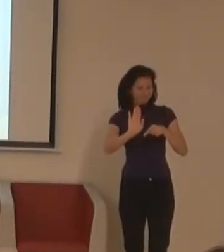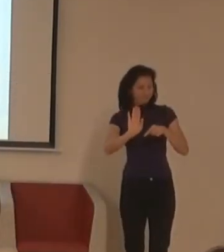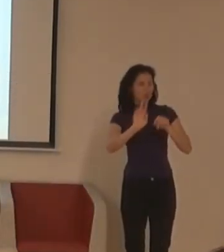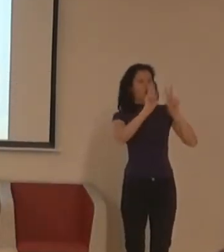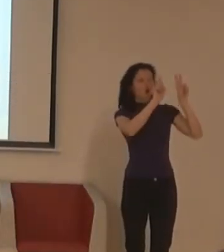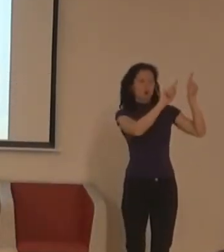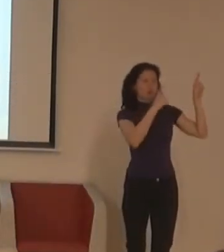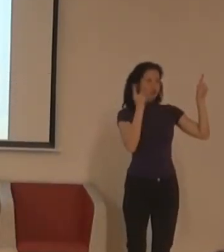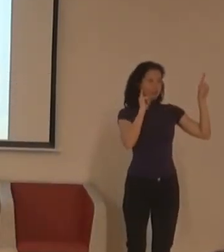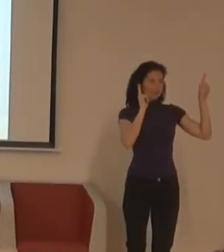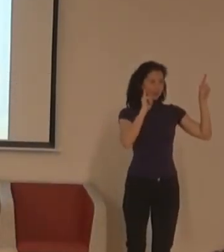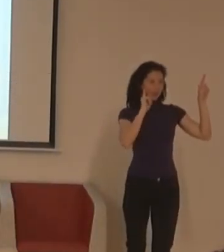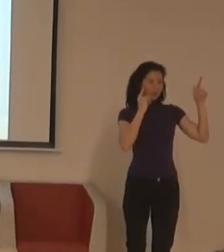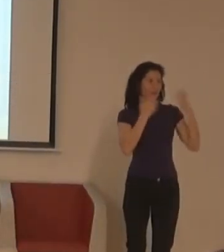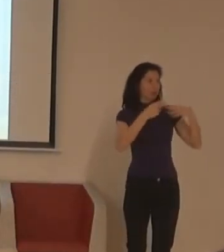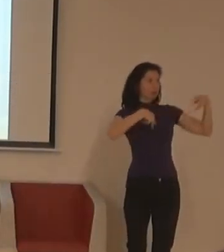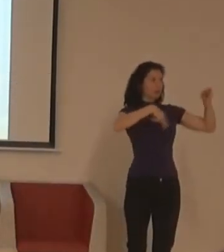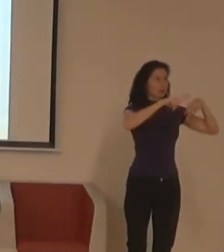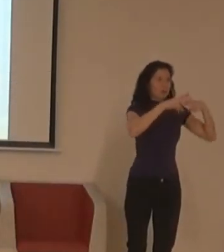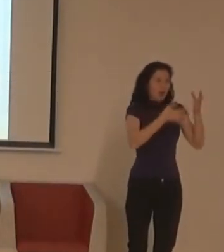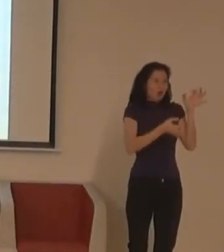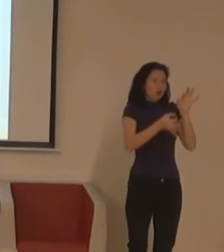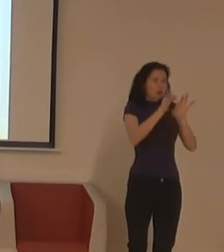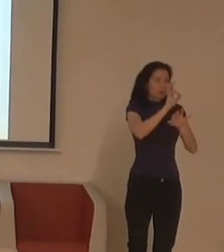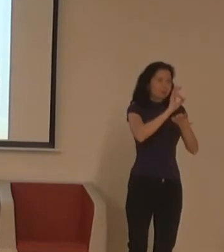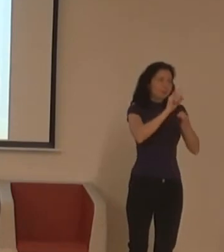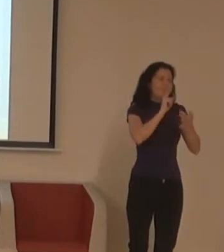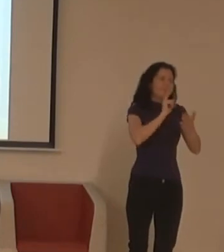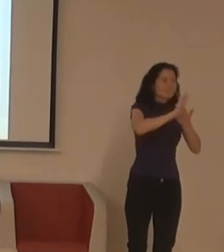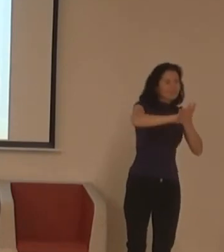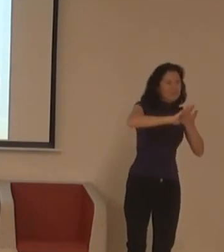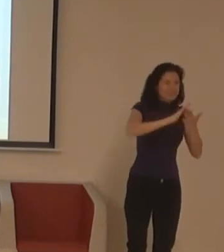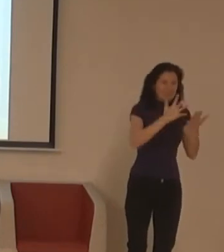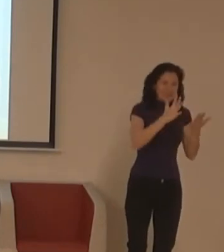téma identity. Musím se tady někde přeskočit.